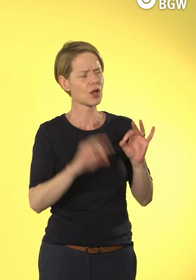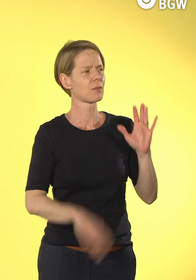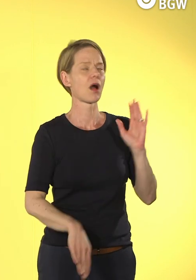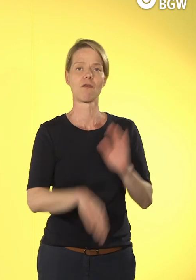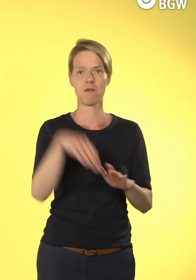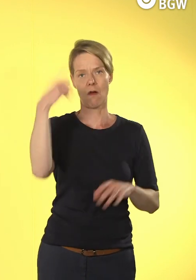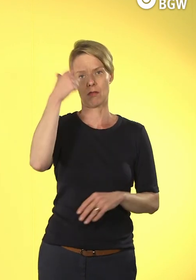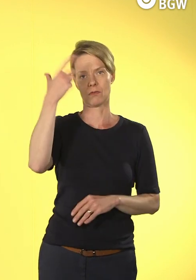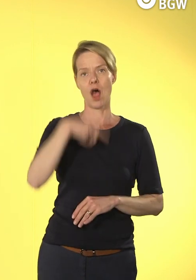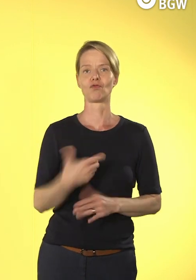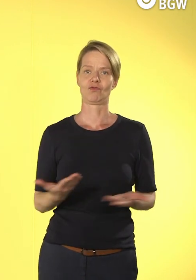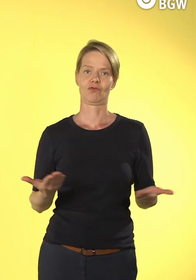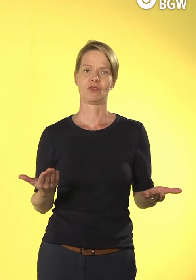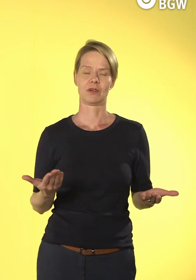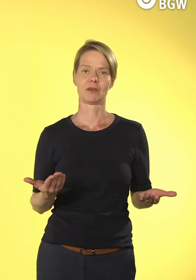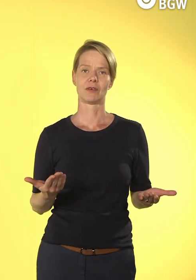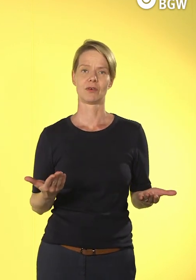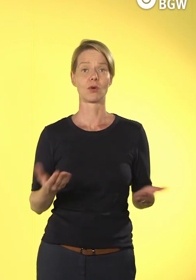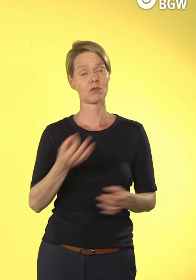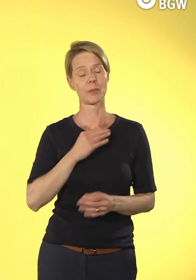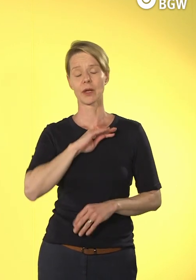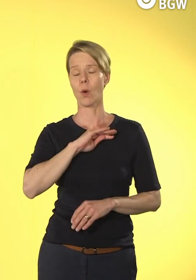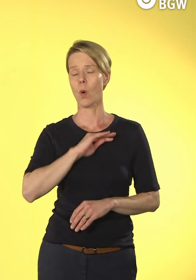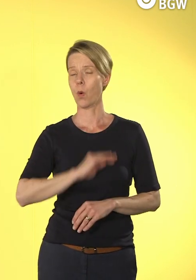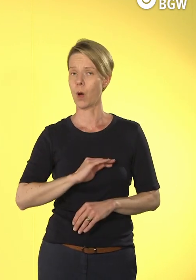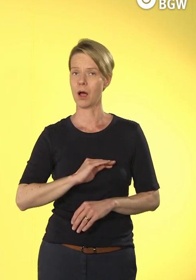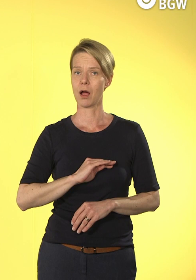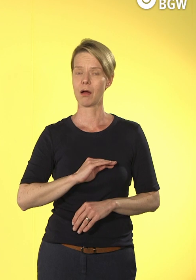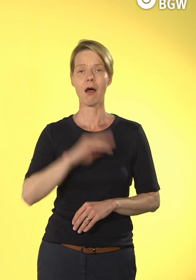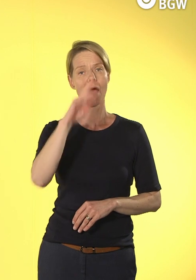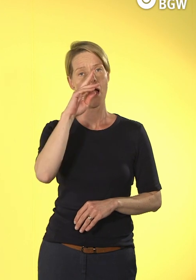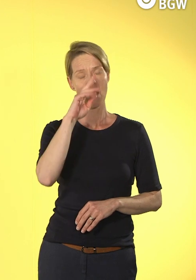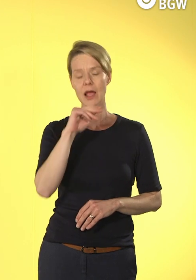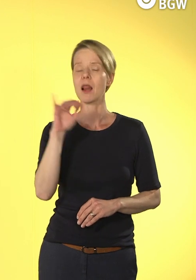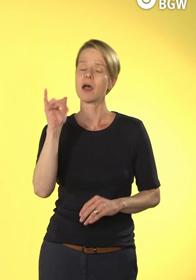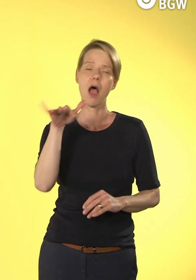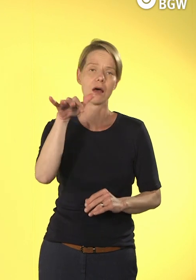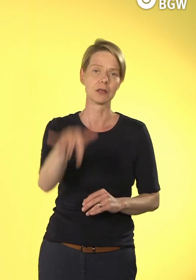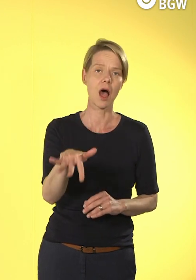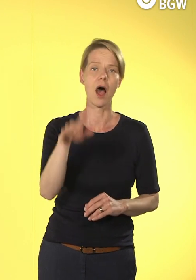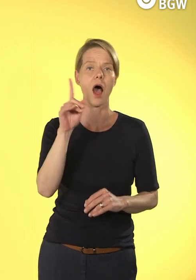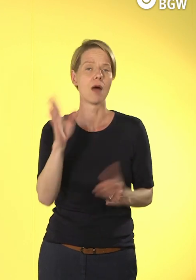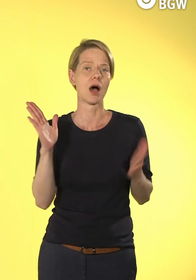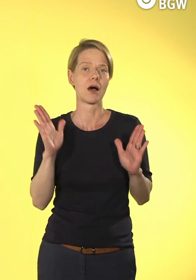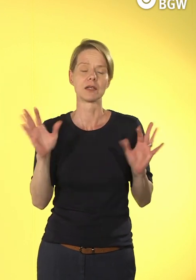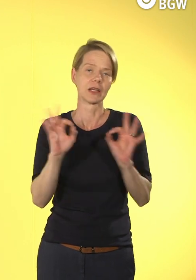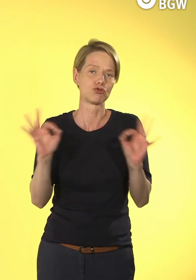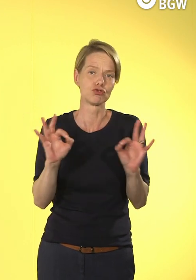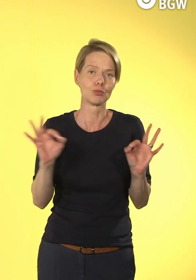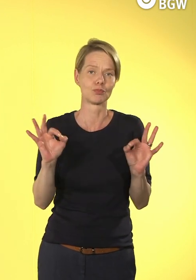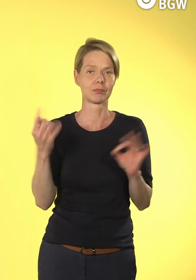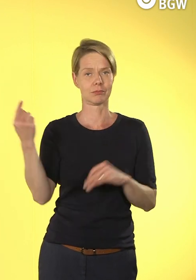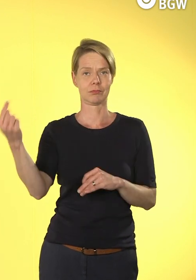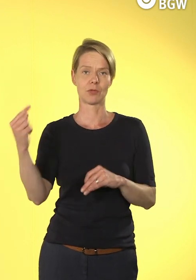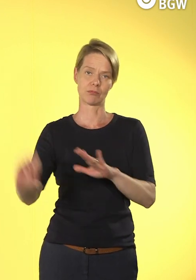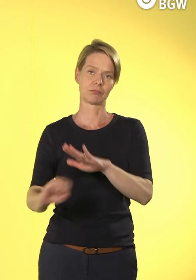was gemacht. Ich darf den Fehler machen, da gab es jetzt keinen Ärger. Man konnte es relativ schnell korrigieren. Und dann war das okay. Das ist für mich